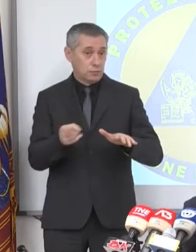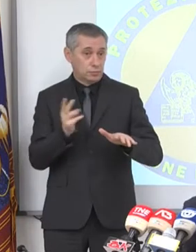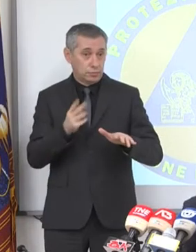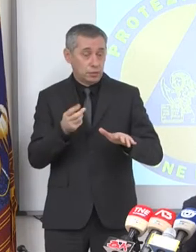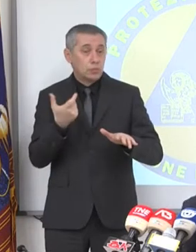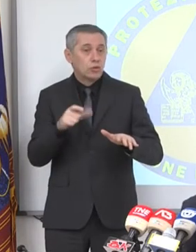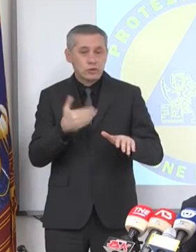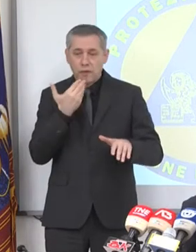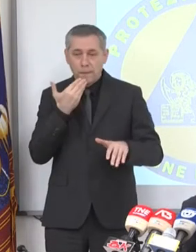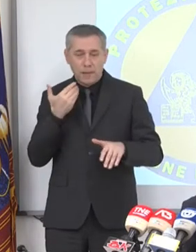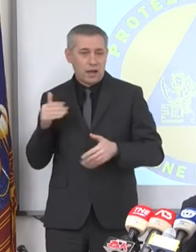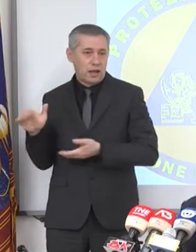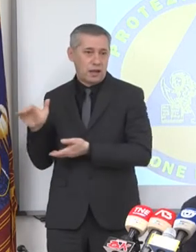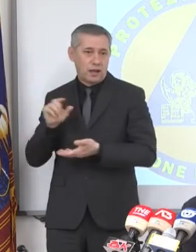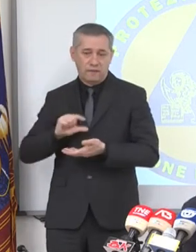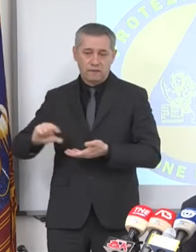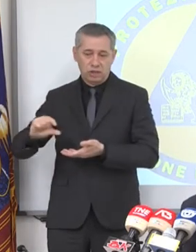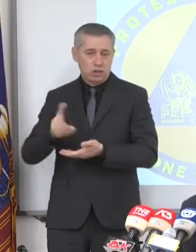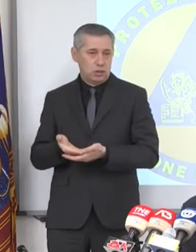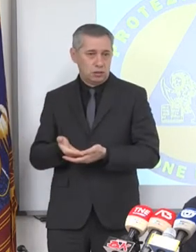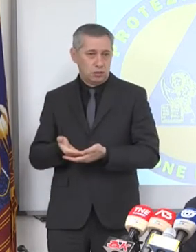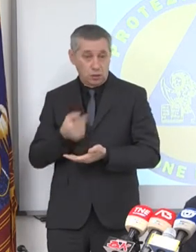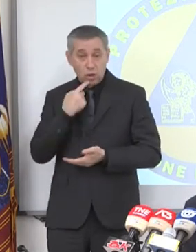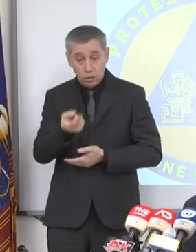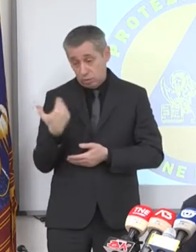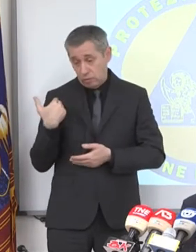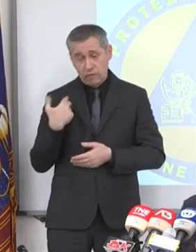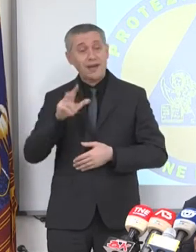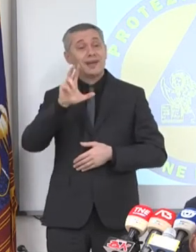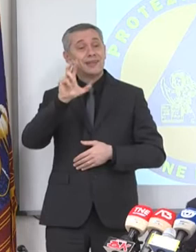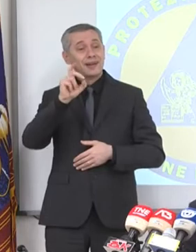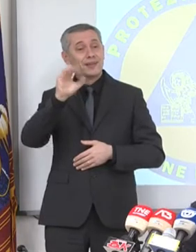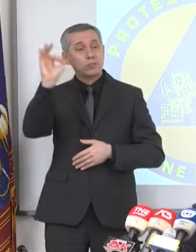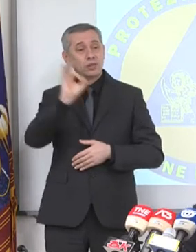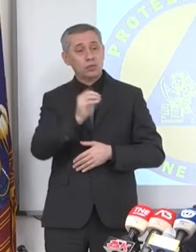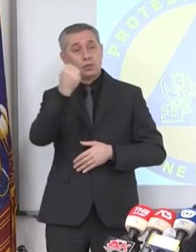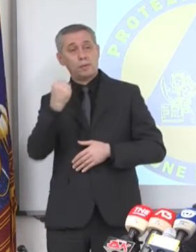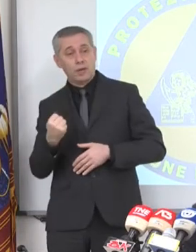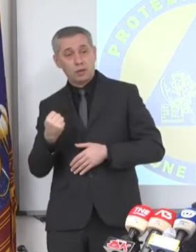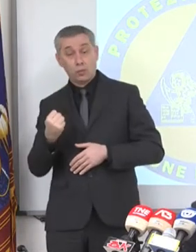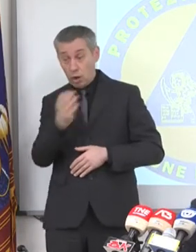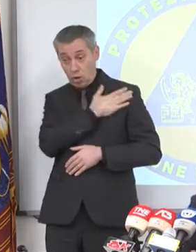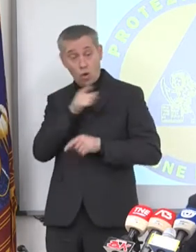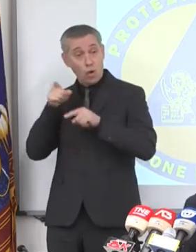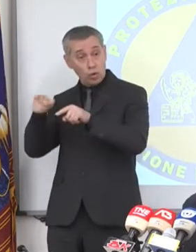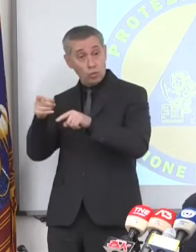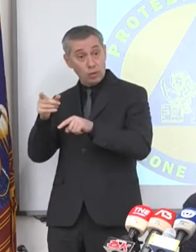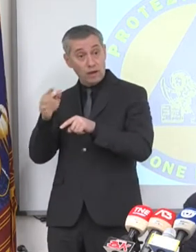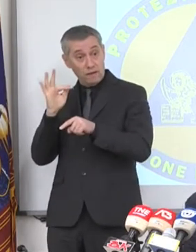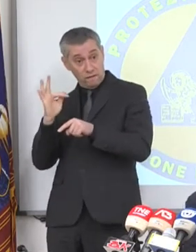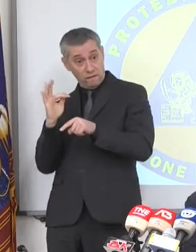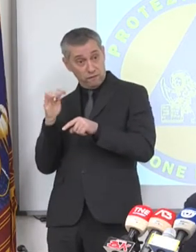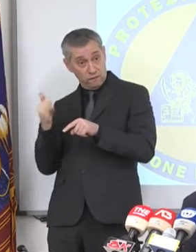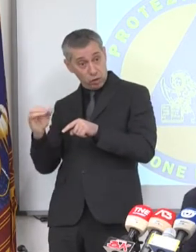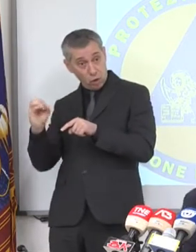le munizioni. Vi ho detto prima che ci sono stati forniti il 30% di vaccini in meno. Non è colpa di Figliuolo, è colpa dell